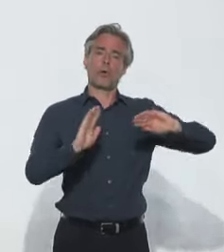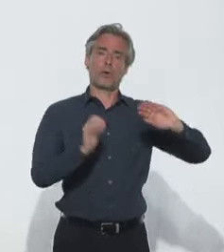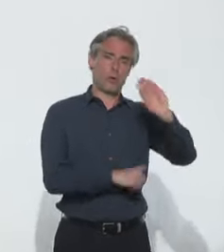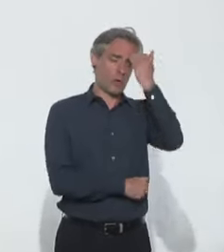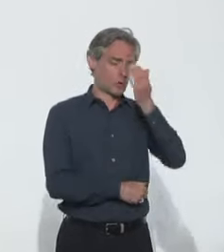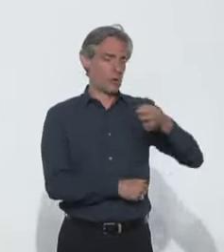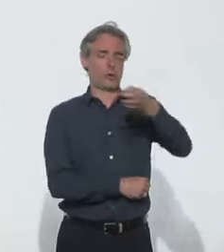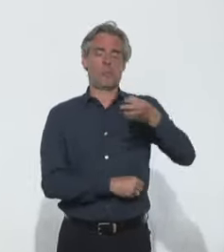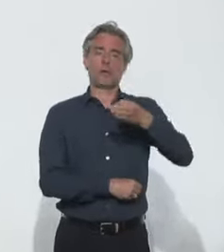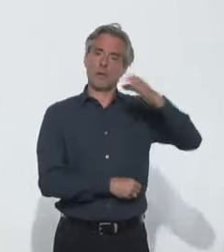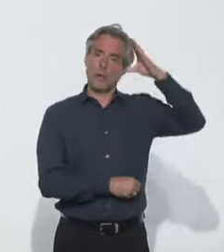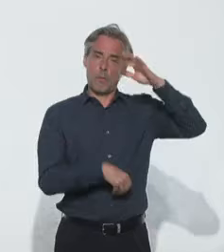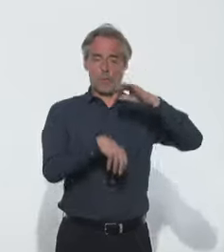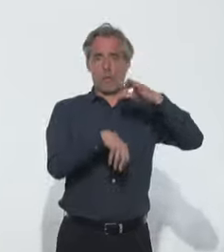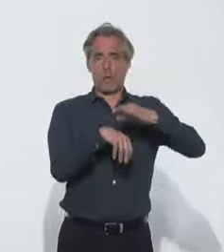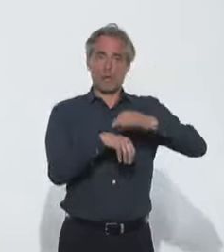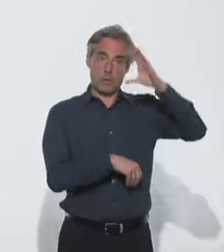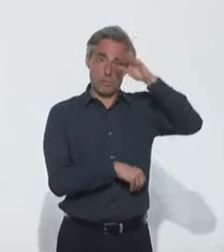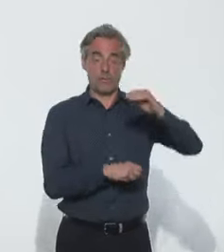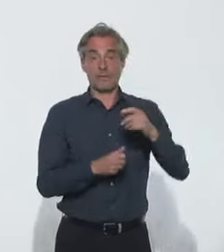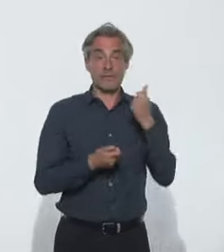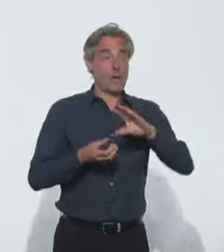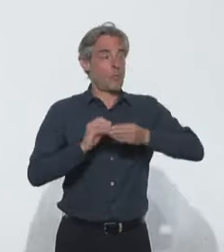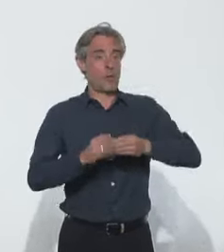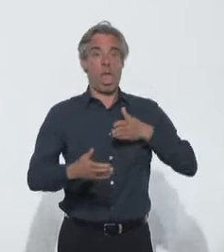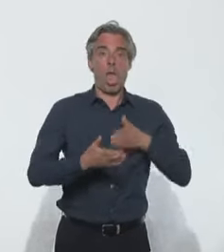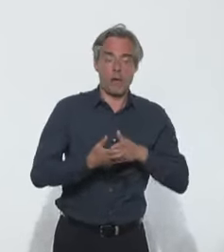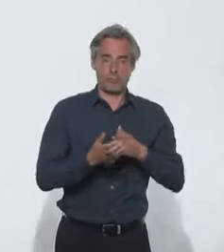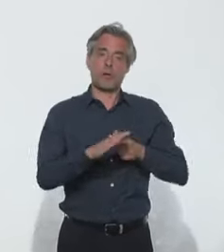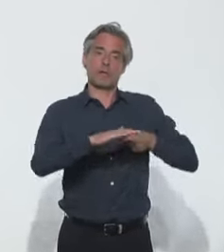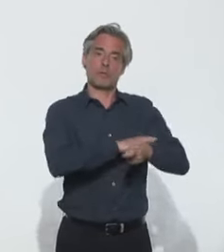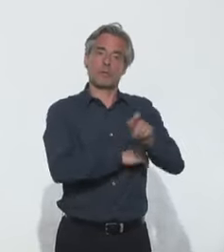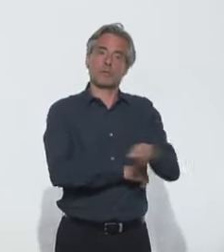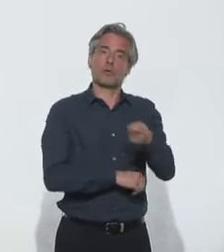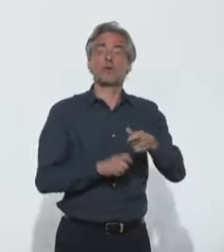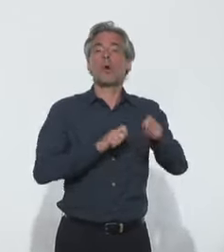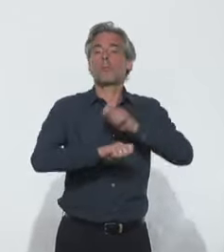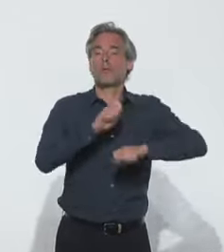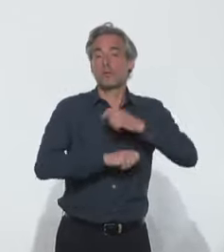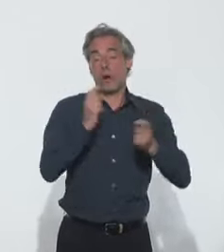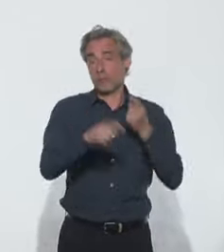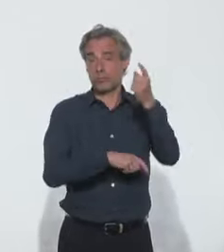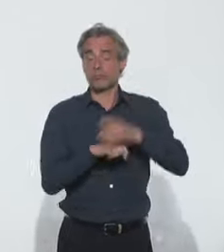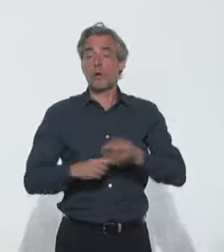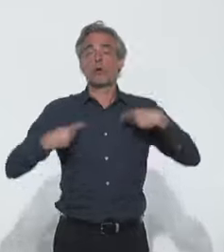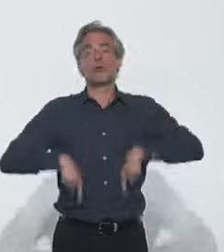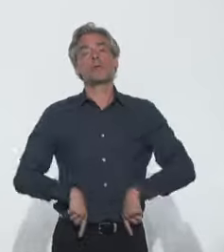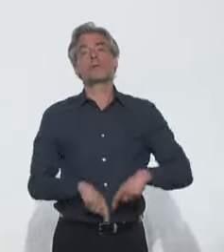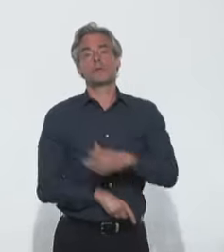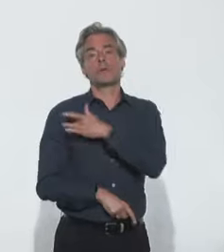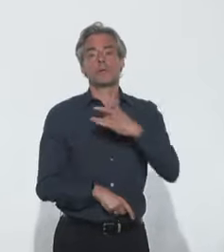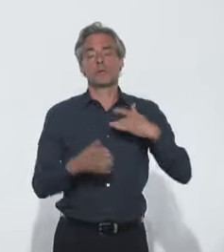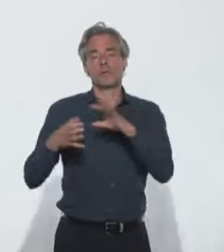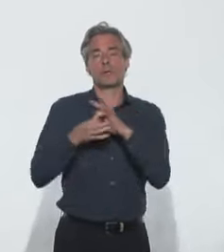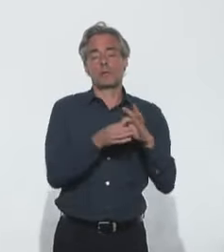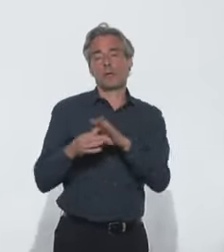comme maladie professionnelle avec indemnisation en cas d'incapacité temporaire ou permanente. Le ministre des Solidarités et de la Santé, Olivier Véran,